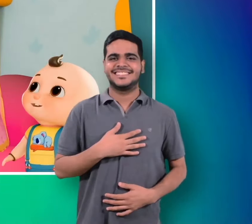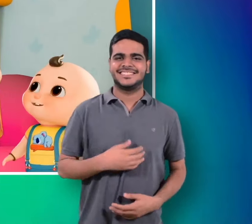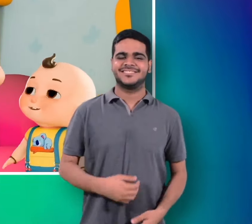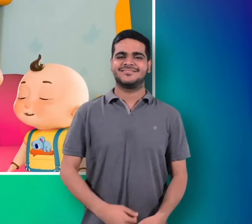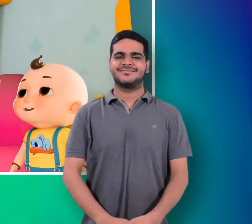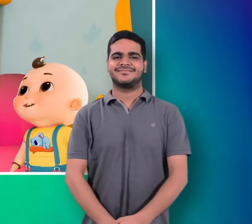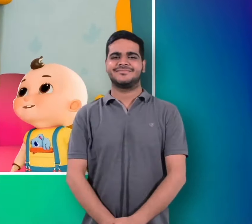झाल झाल